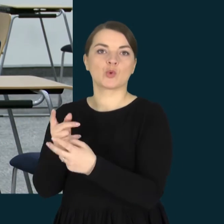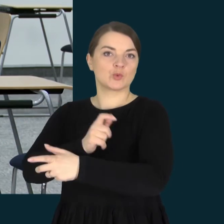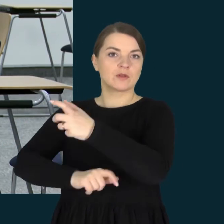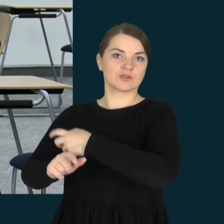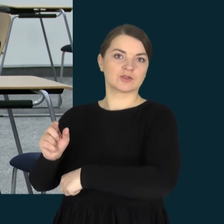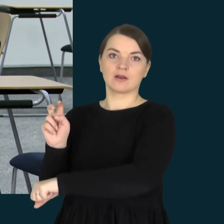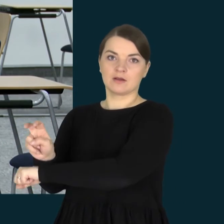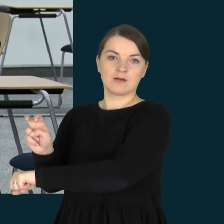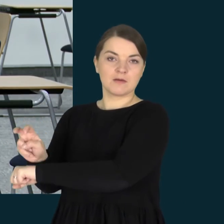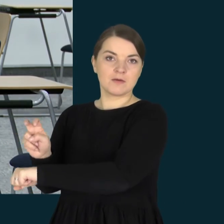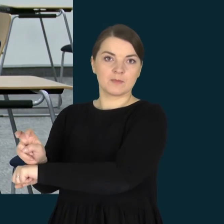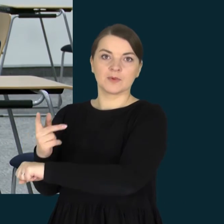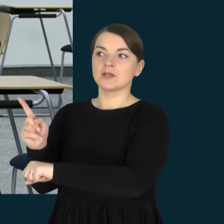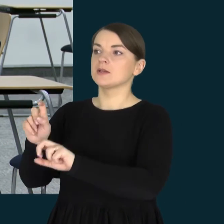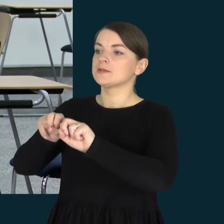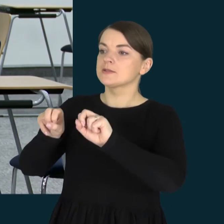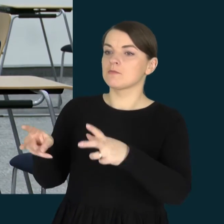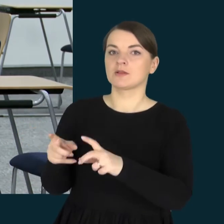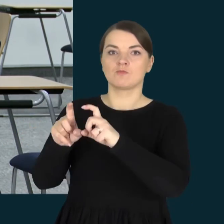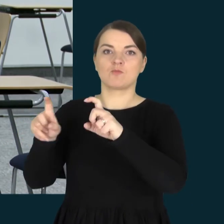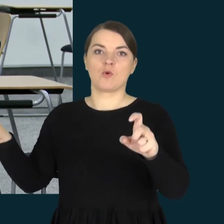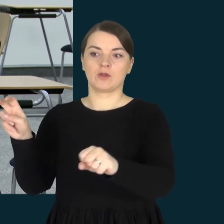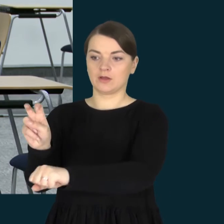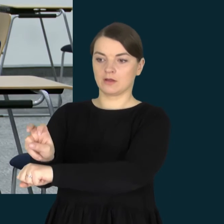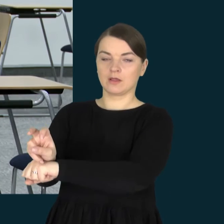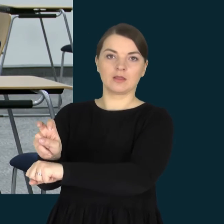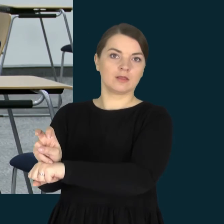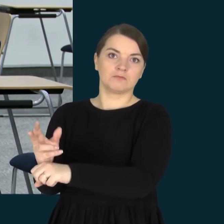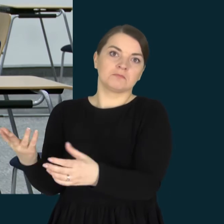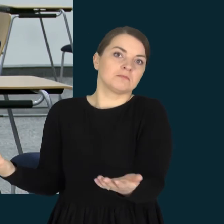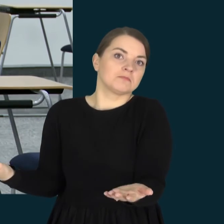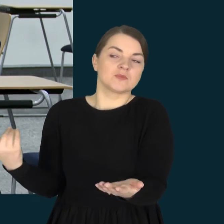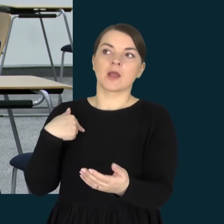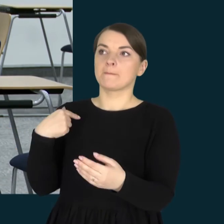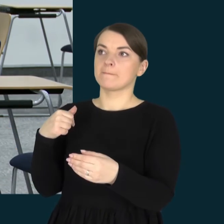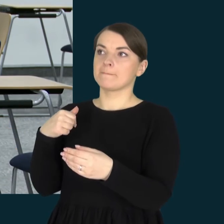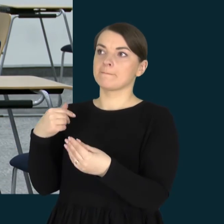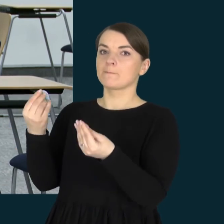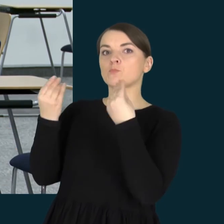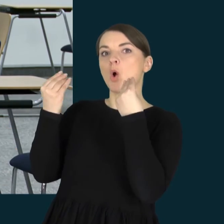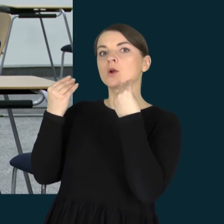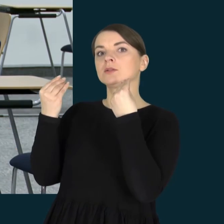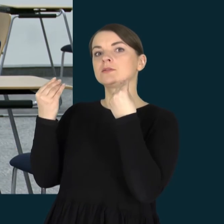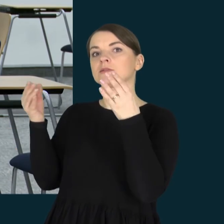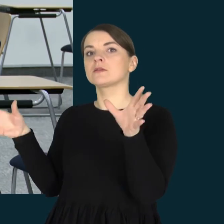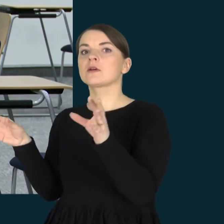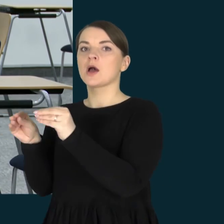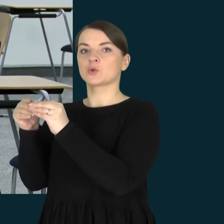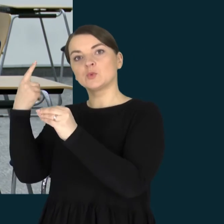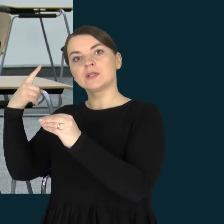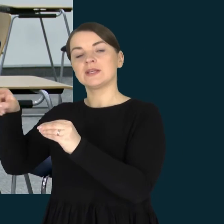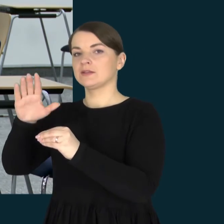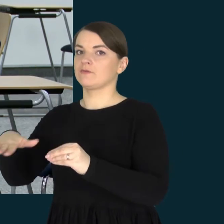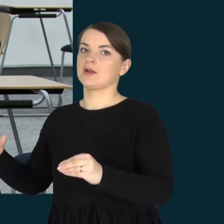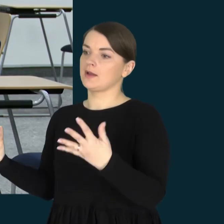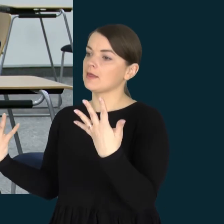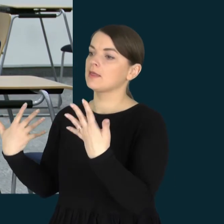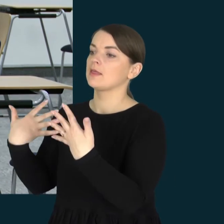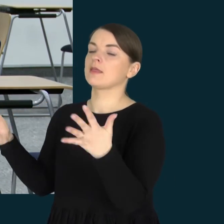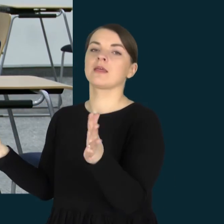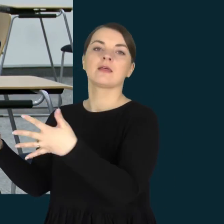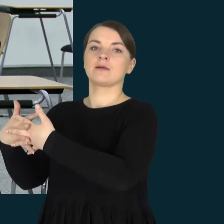ir lankytis spets mokyklą. Buvo prognozuojama, kad jis negalės mokytis su normaliais vaikais, su